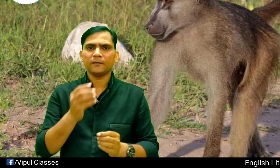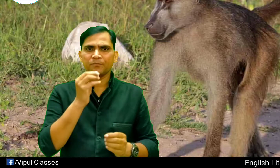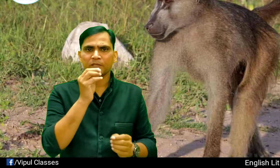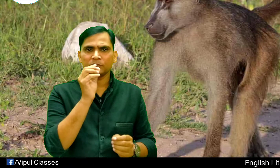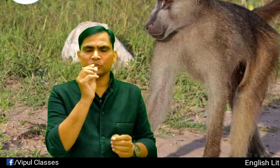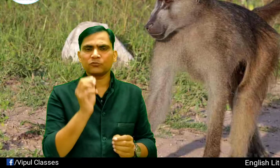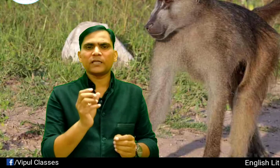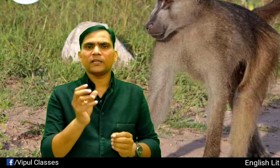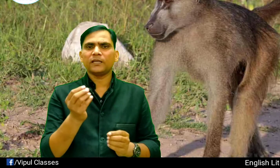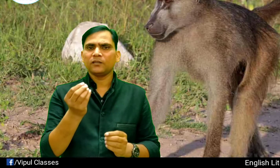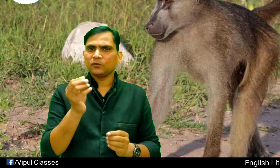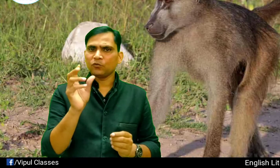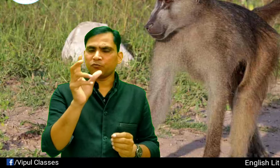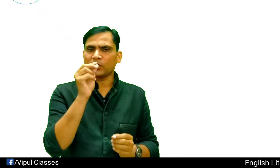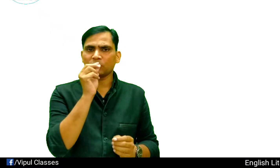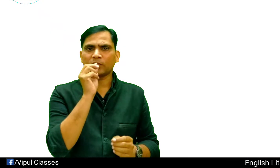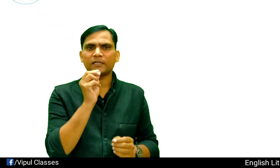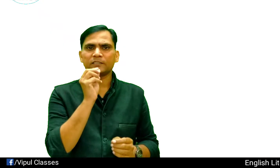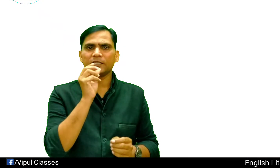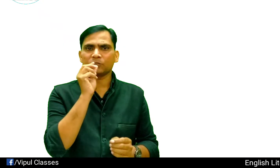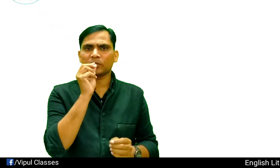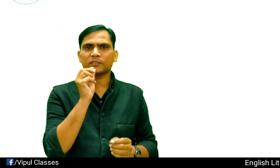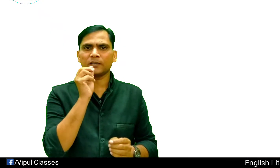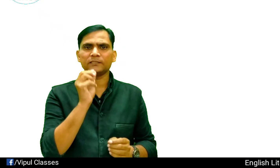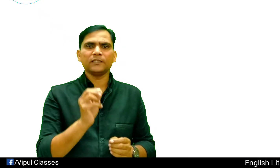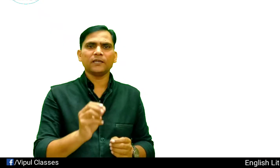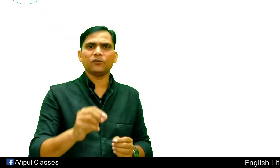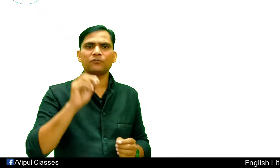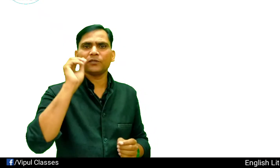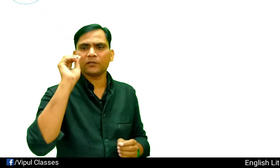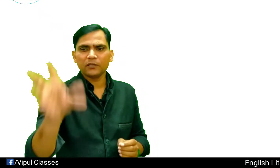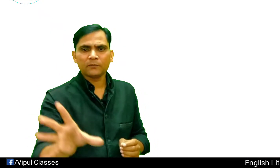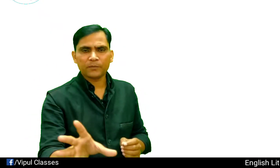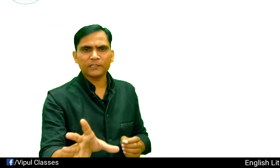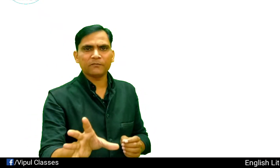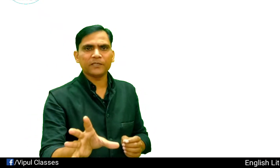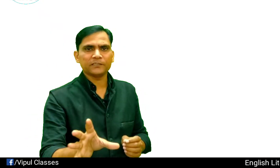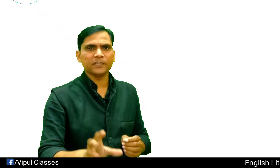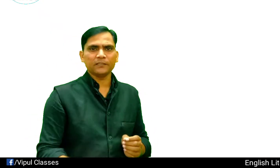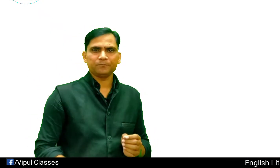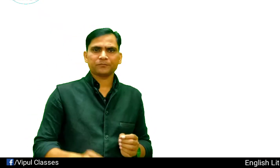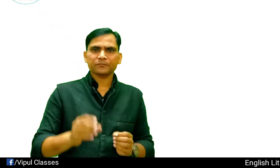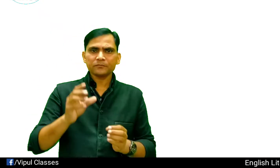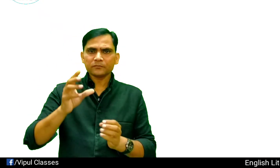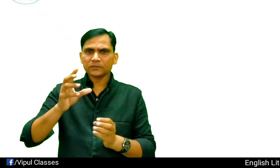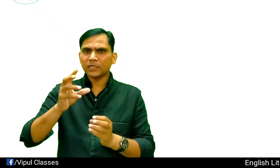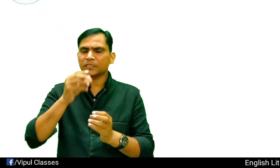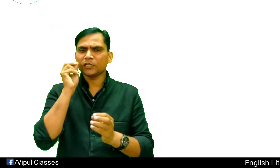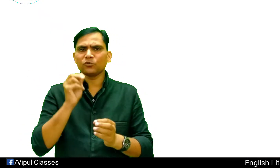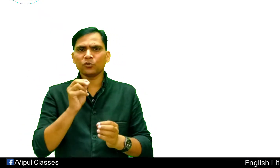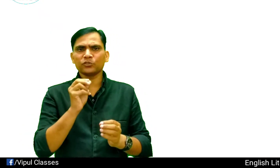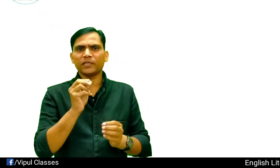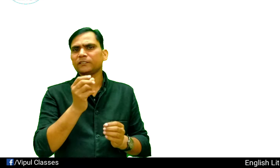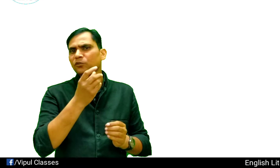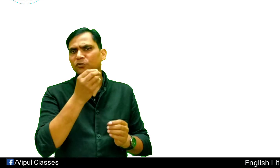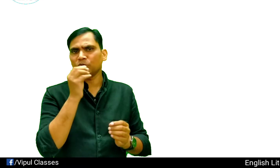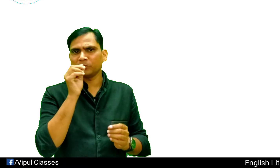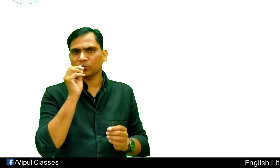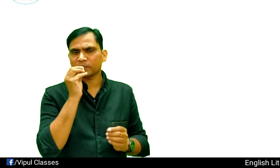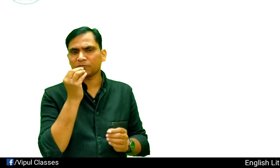हैं, जो स्क्वेरल है, वो फल को काटती है, थोड़ा सा खाती है और फिर पानी में फेकती है, जैसे लंगूर होते हैं, तो लंगूर भी थोड़ा